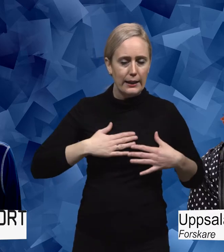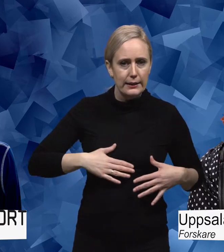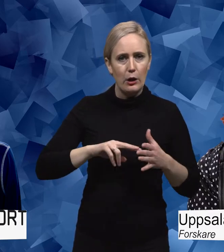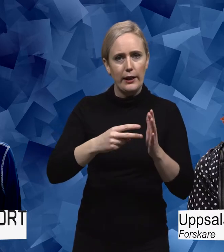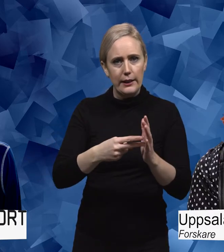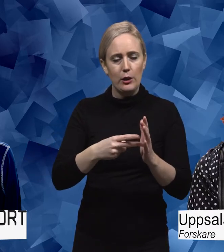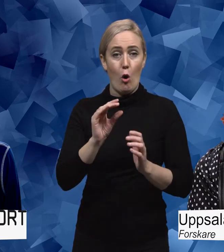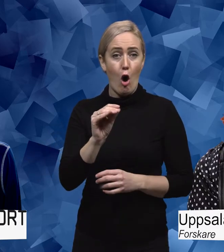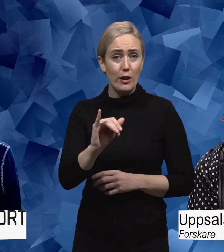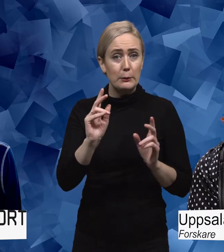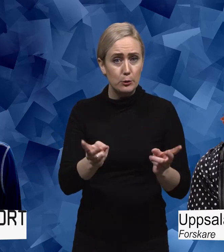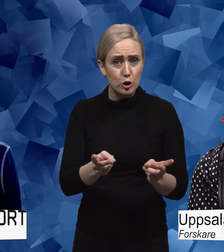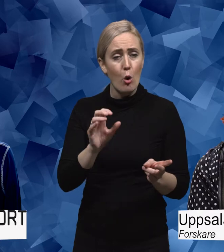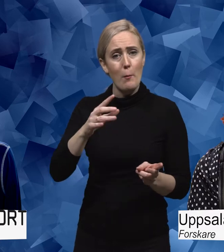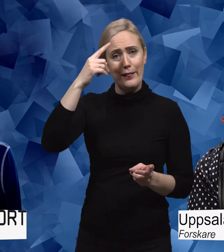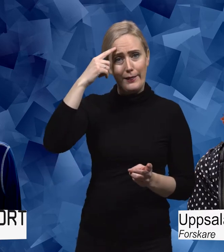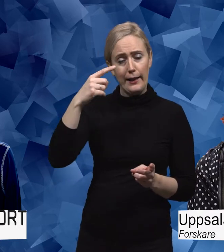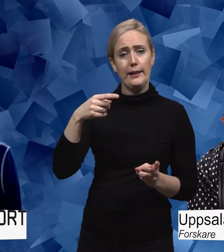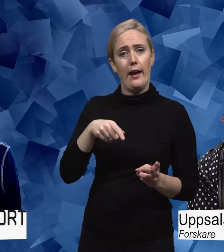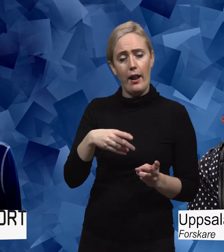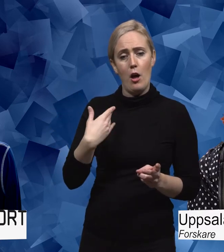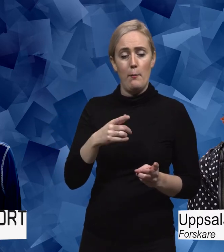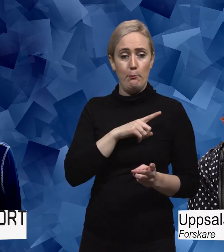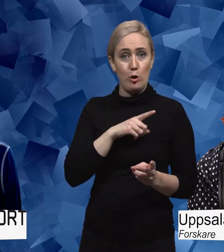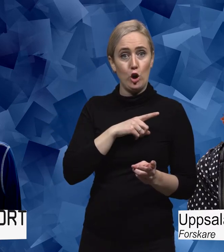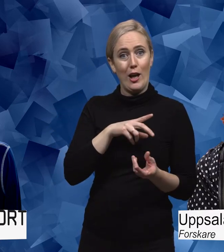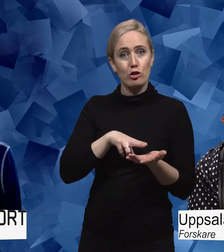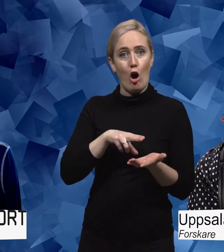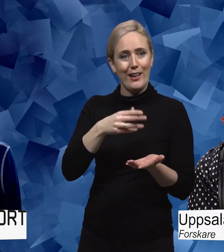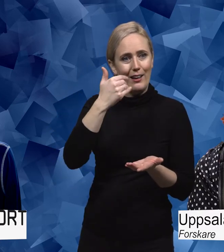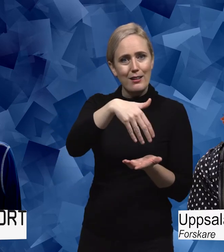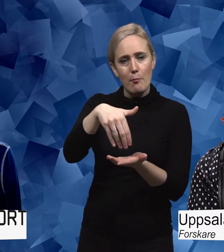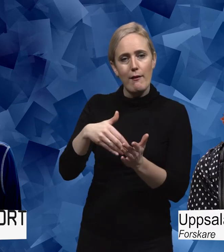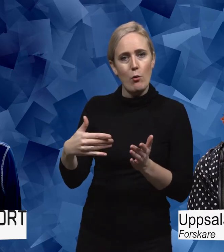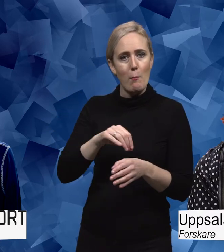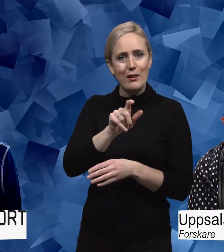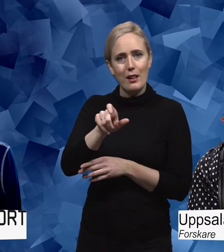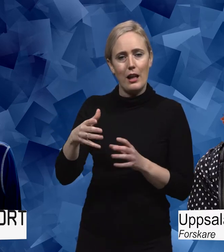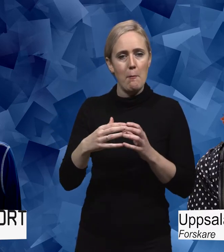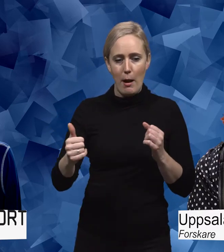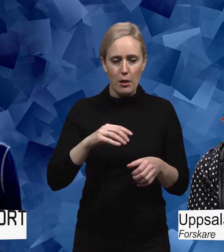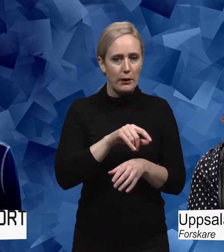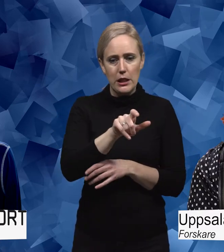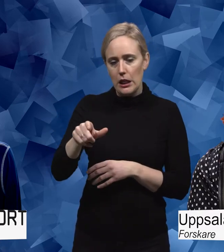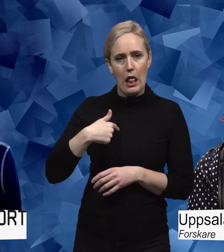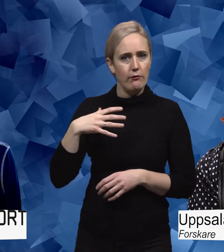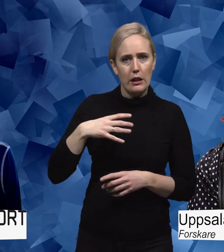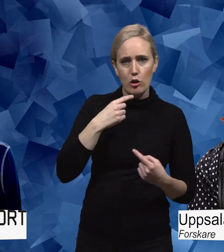artificiell intelligens. Och om man utgår från att man kommer kunna få massa data från patienter som patienter sedan inte är beredda att samla in. Då bygger ju hela systemet på